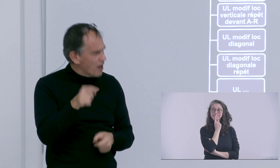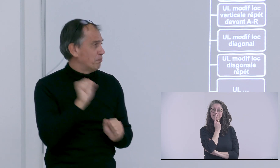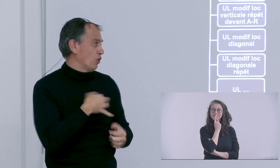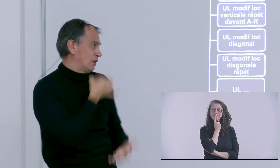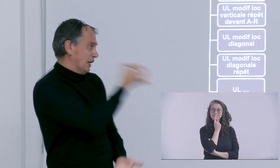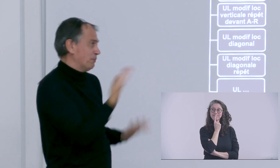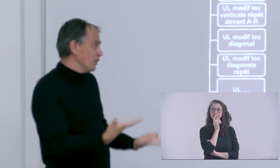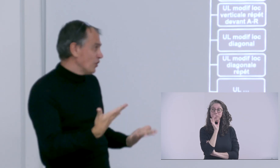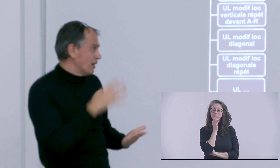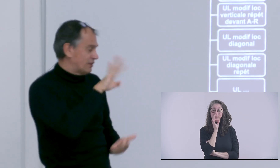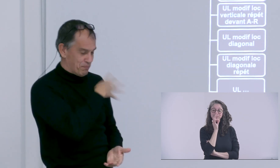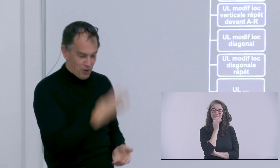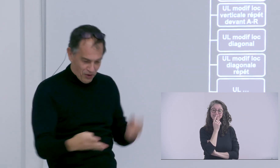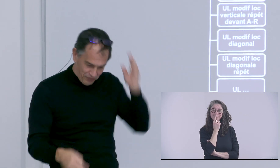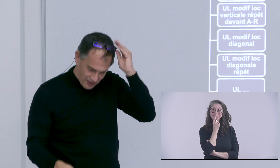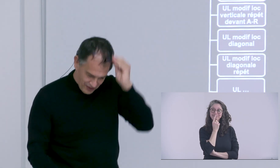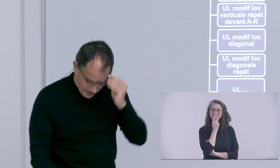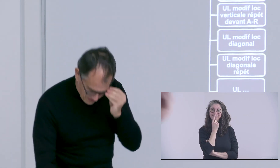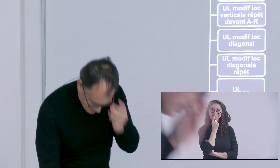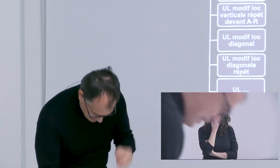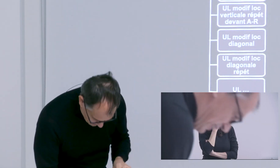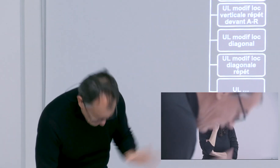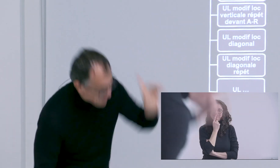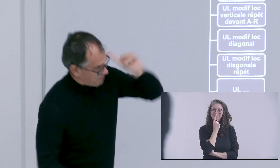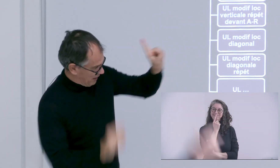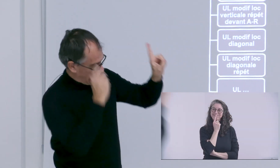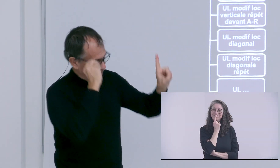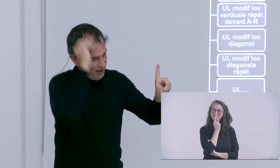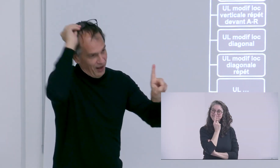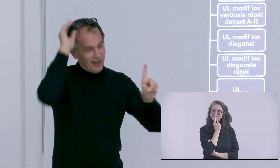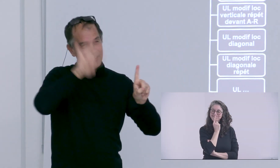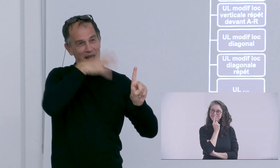et je le dis franchement c'est un peu dommage que vous ne l'ayez pas fait